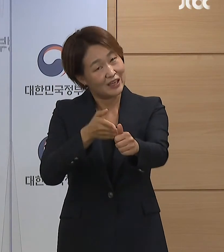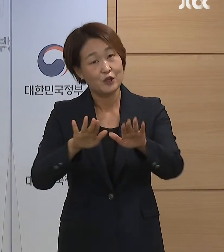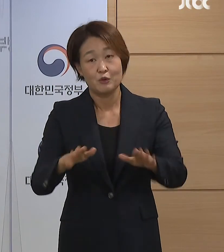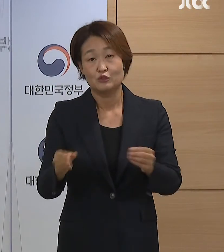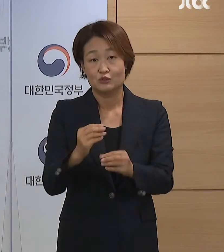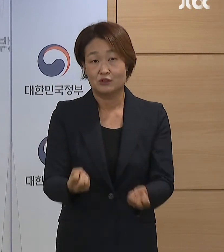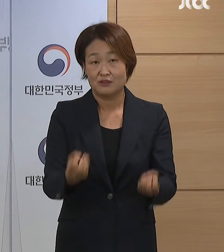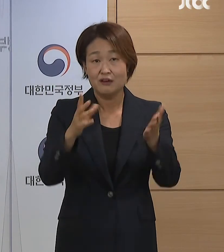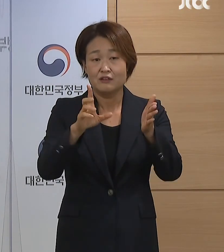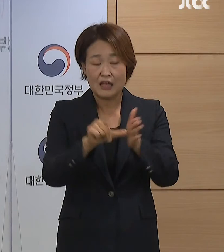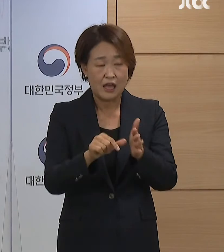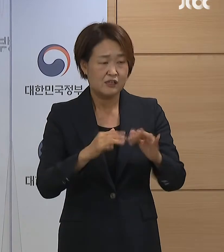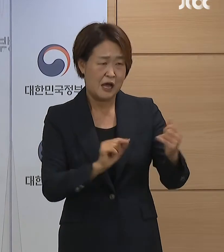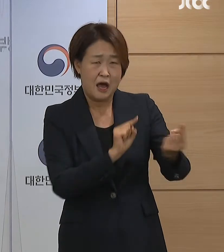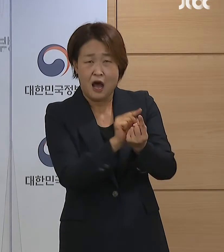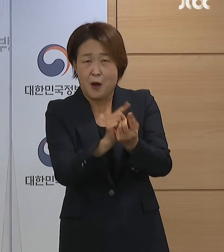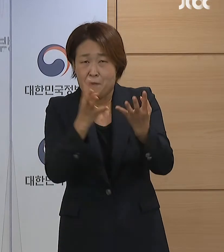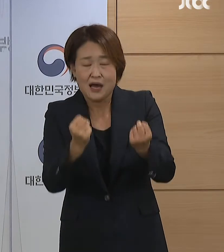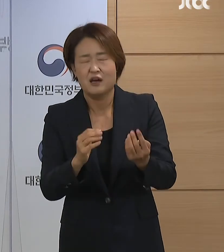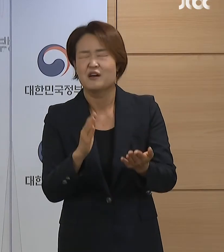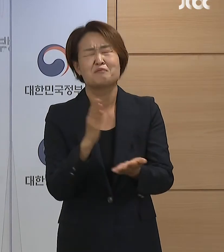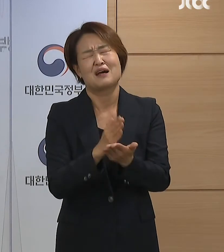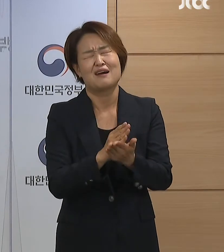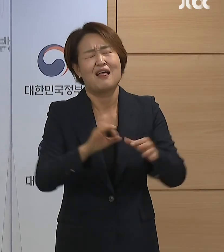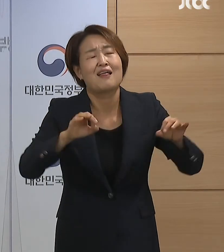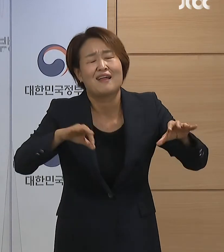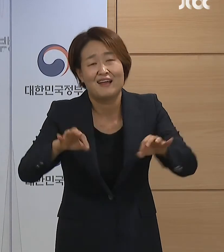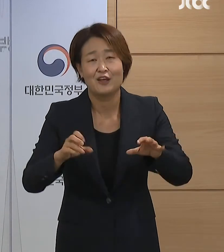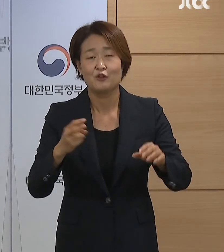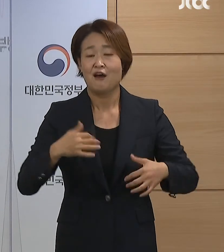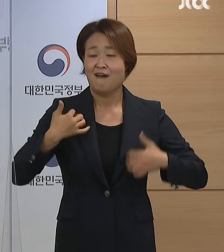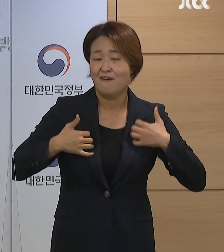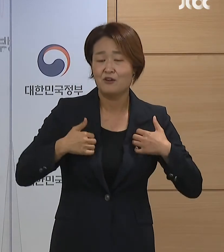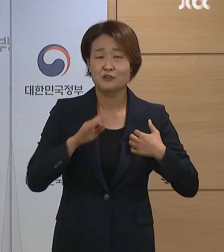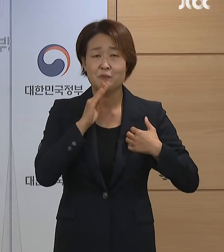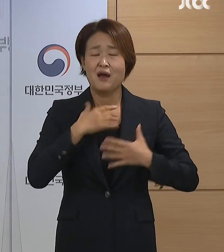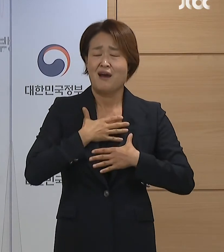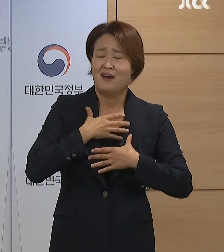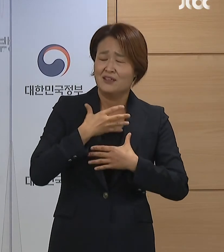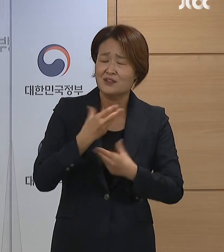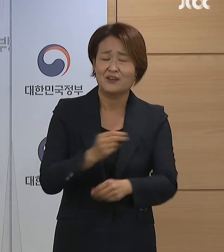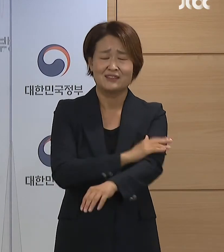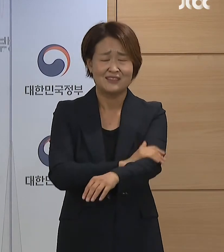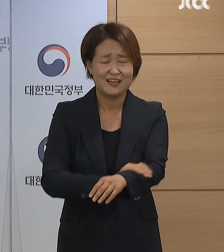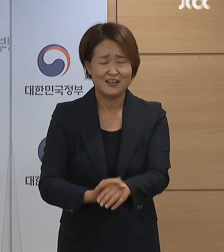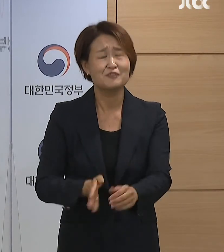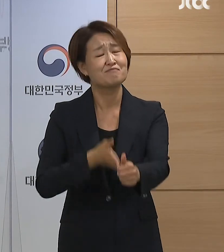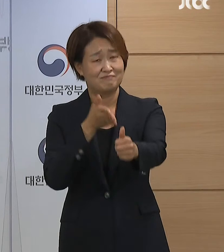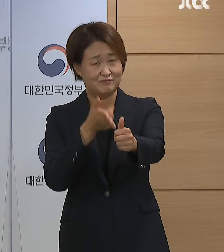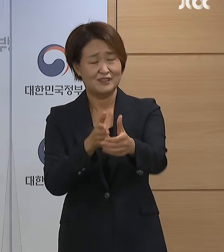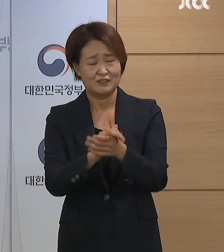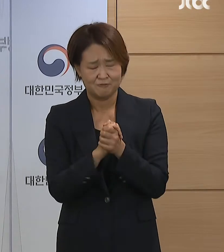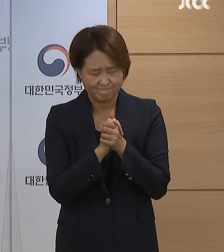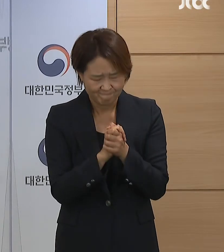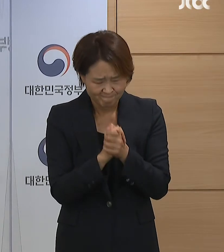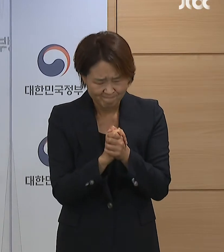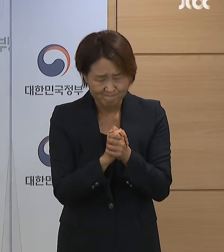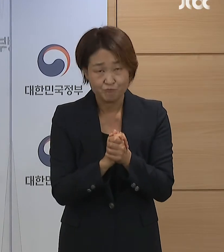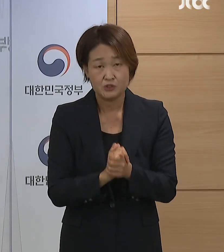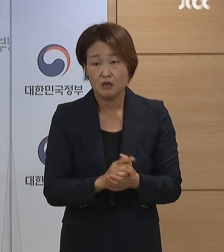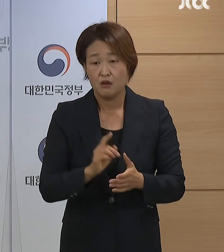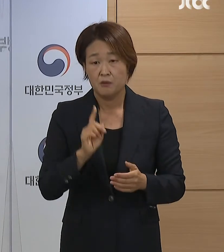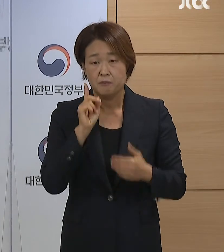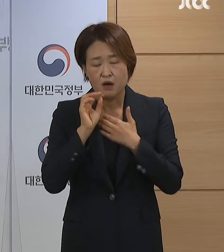추석에도 만남의 규모와 시간을 최소화하여 즐겁고 안전한 만남을 요청드립니다. 특히